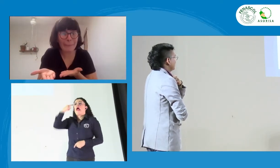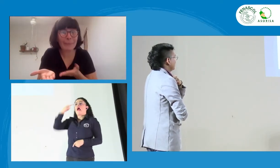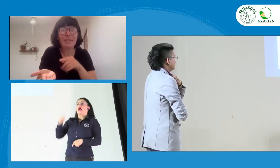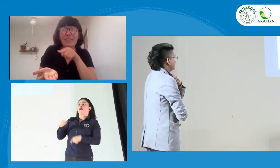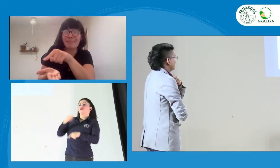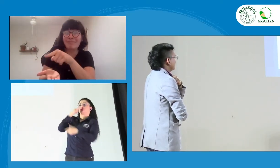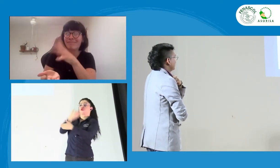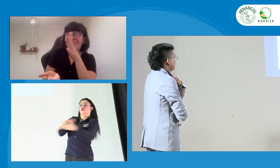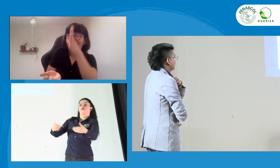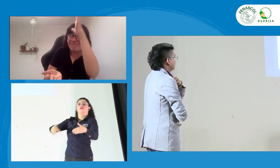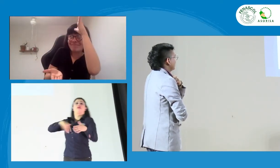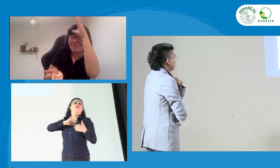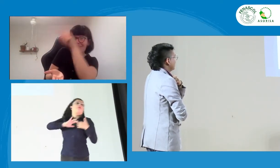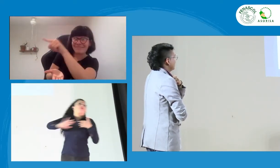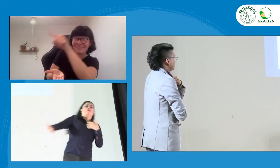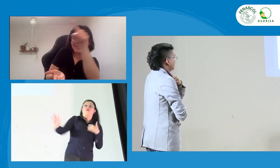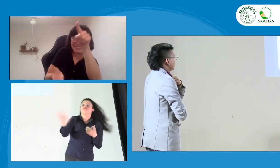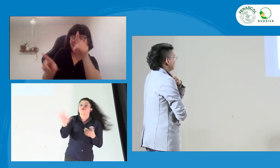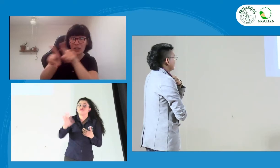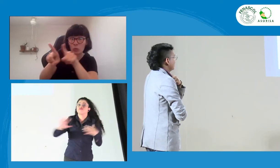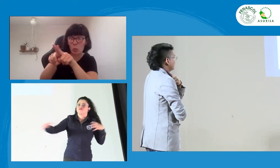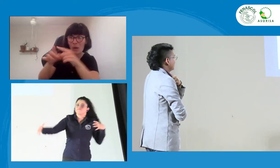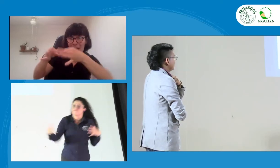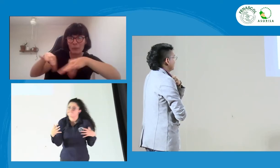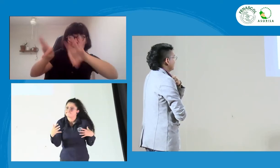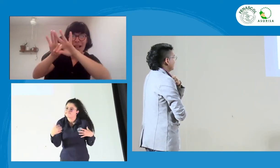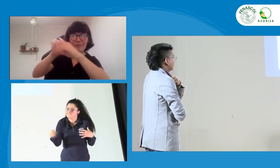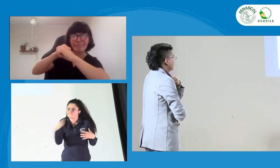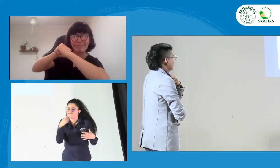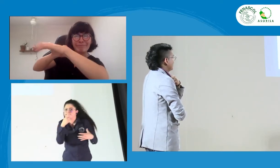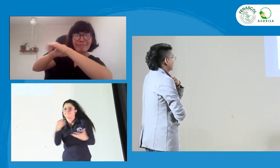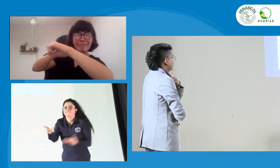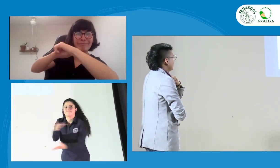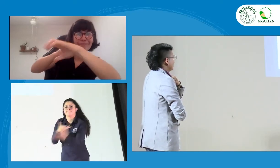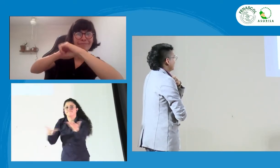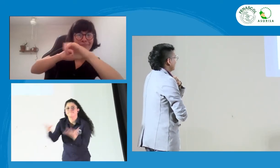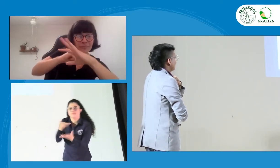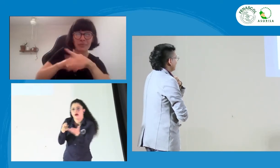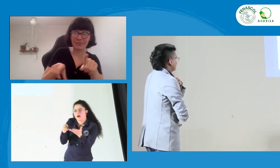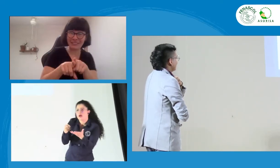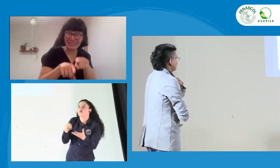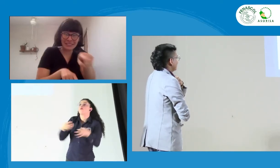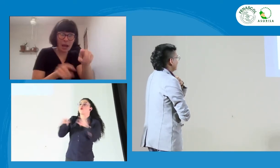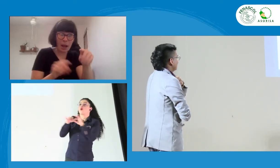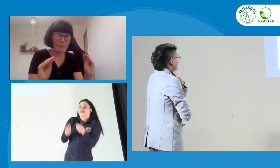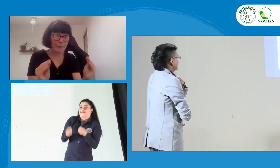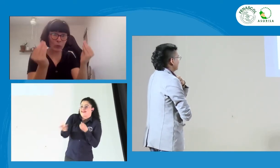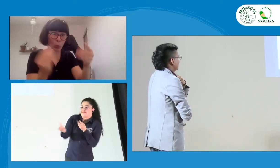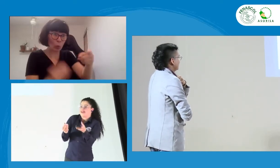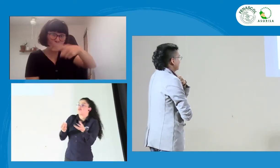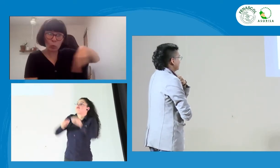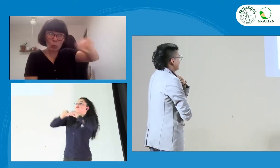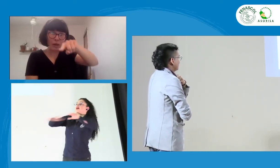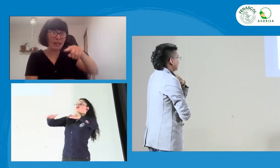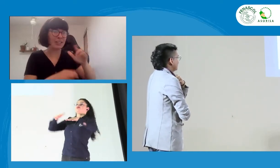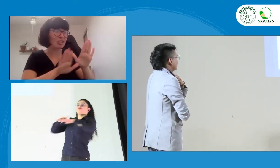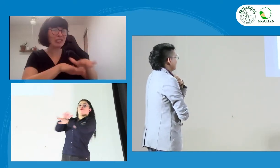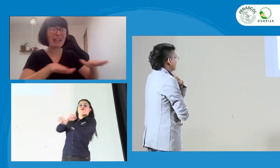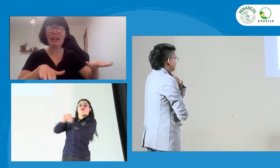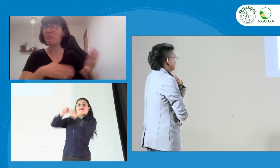no dejen a los niños de lado y piensen más bien cuáles serían sus actividades. Es decir, traigan a los padres de familia, divulguen la información,